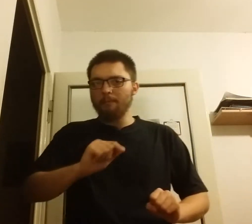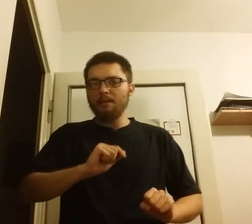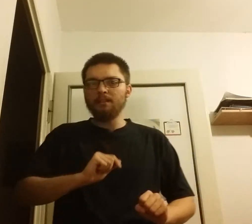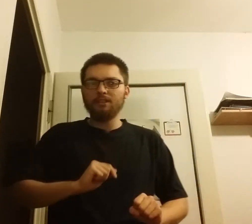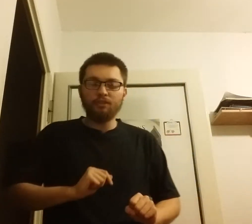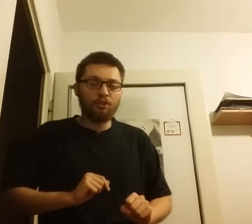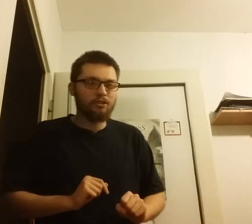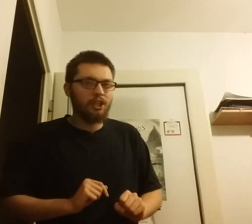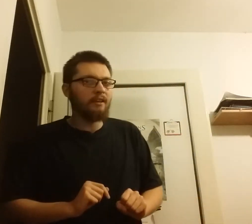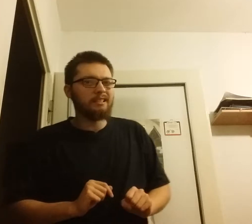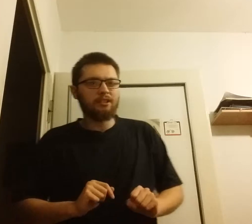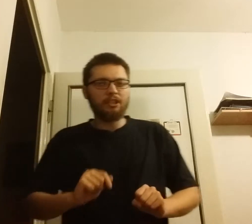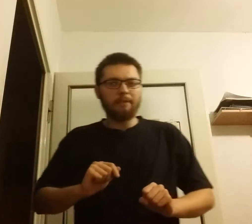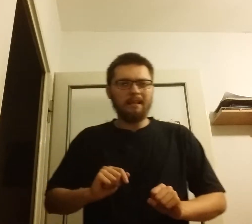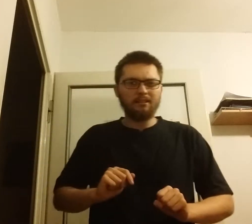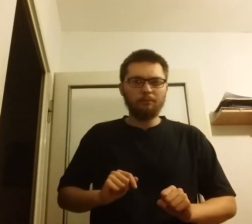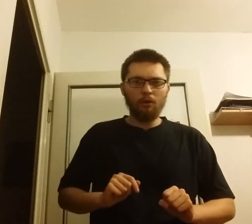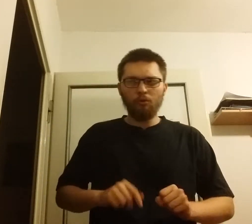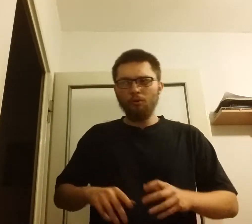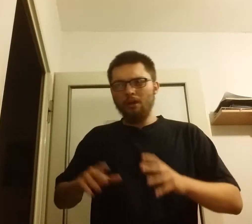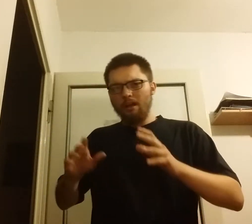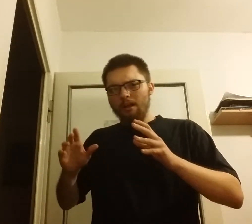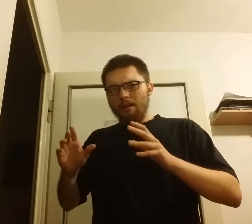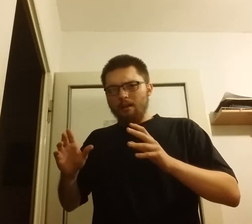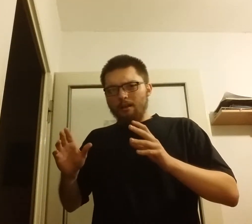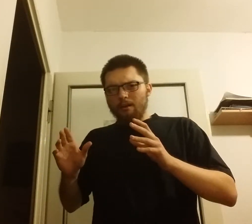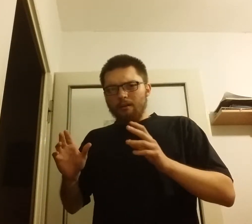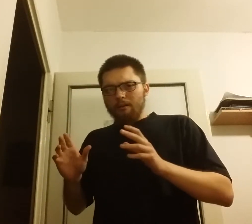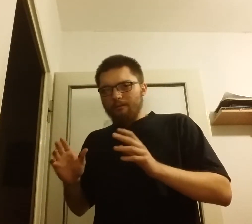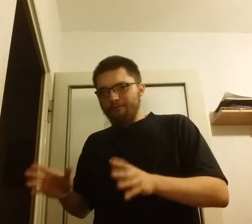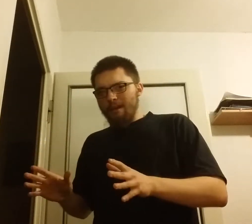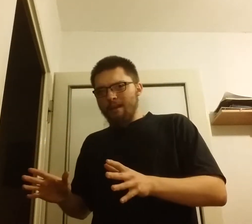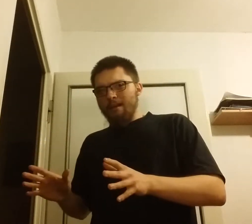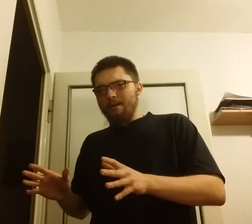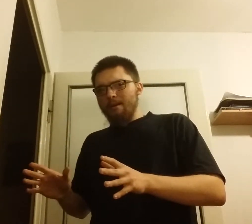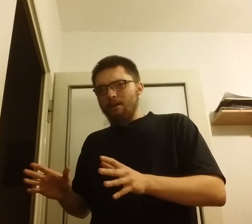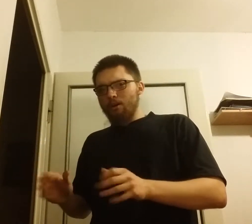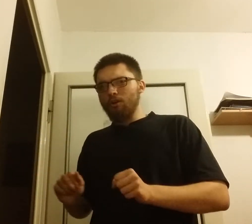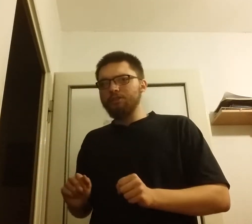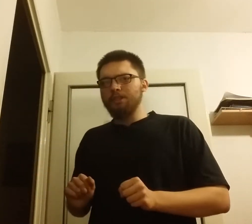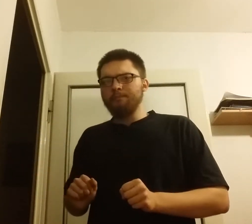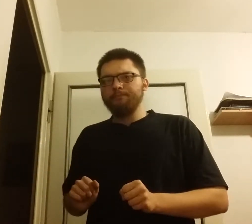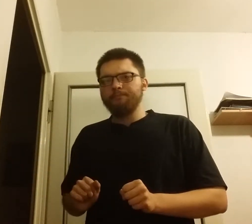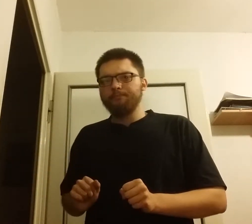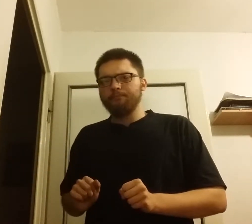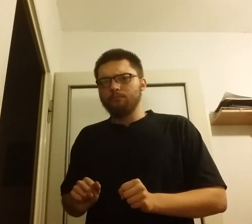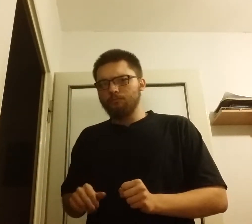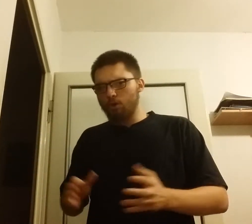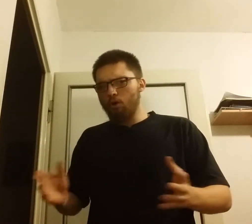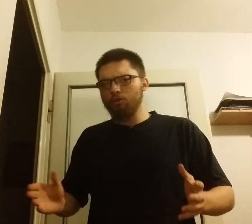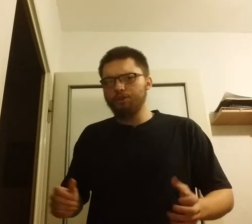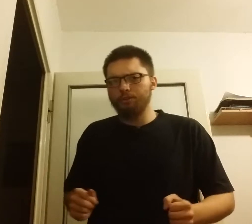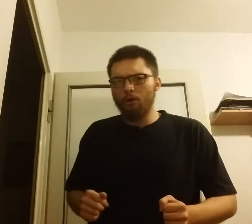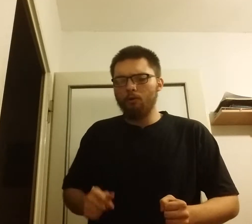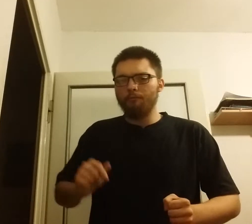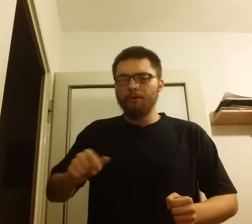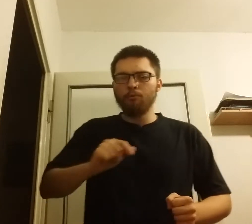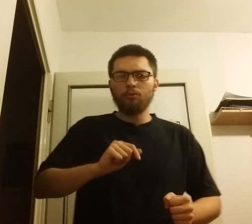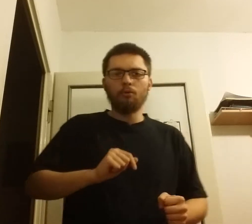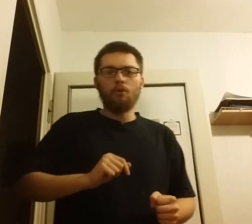pamiętać, że w 1917 roku w Rosji dochodzi do wybuchu